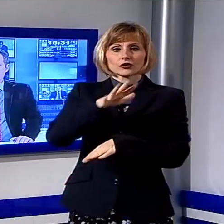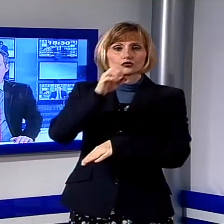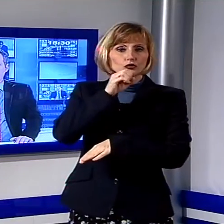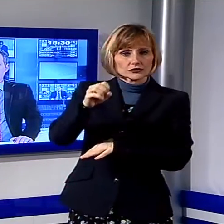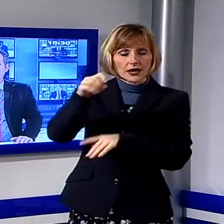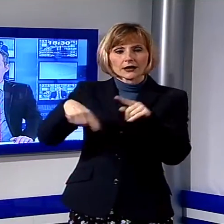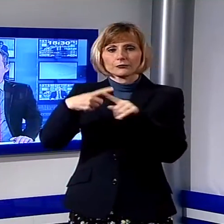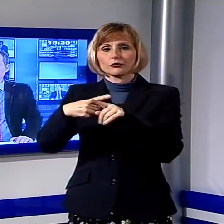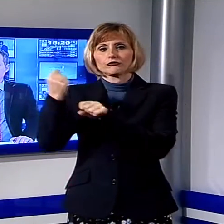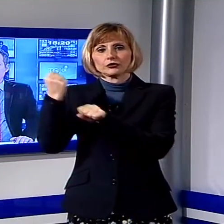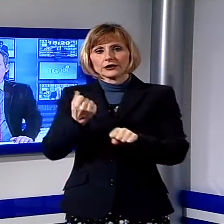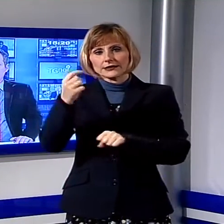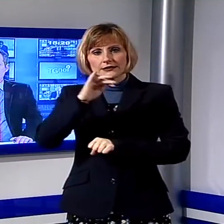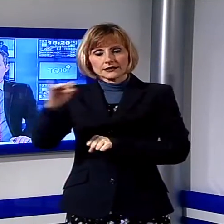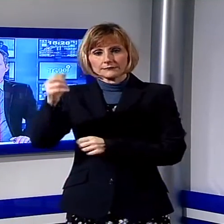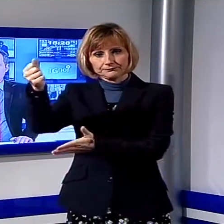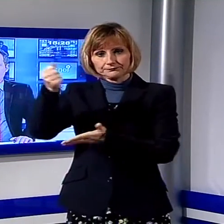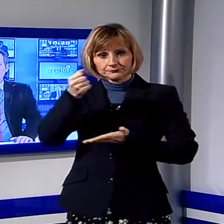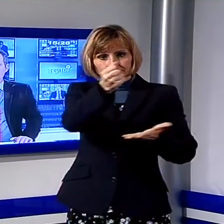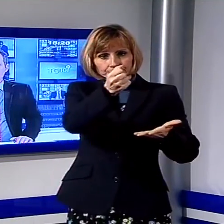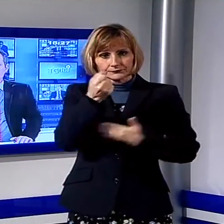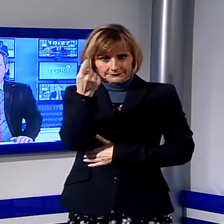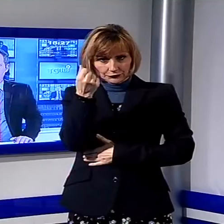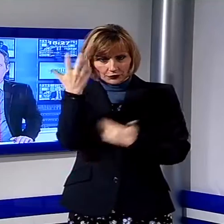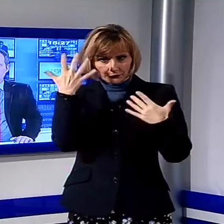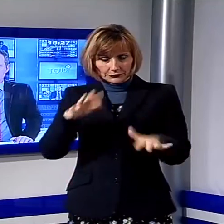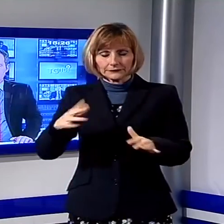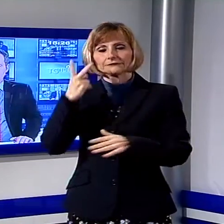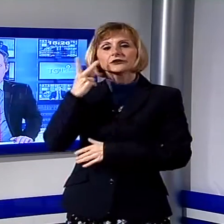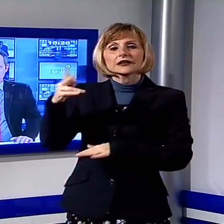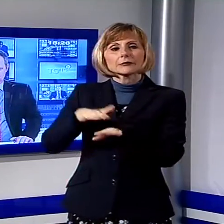anche da quello della Fondazione Cassa di Risparmio di Lucca. Vediamo il servizio.